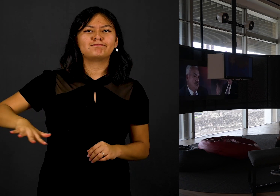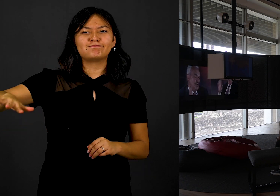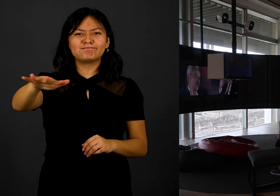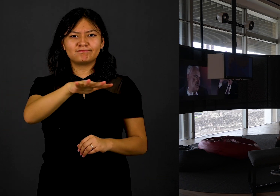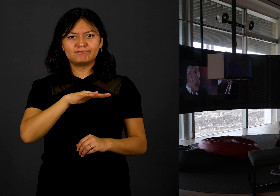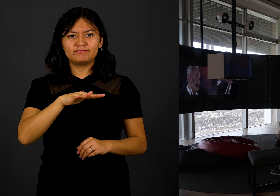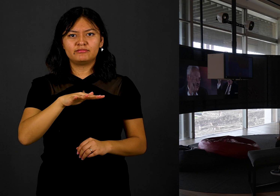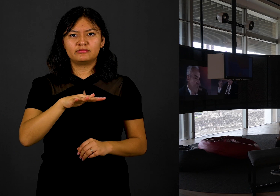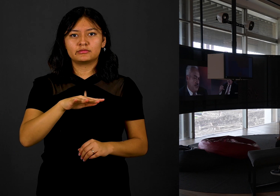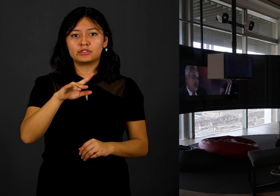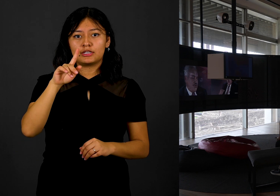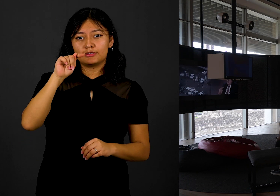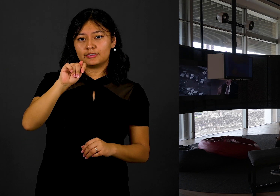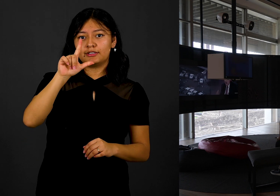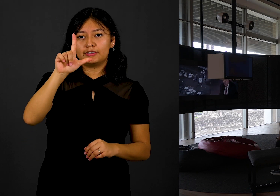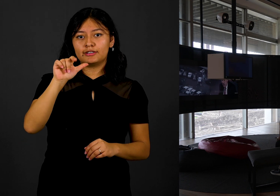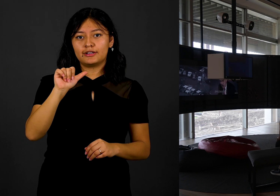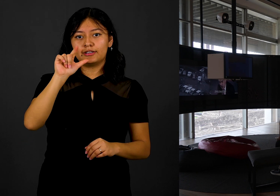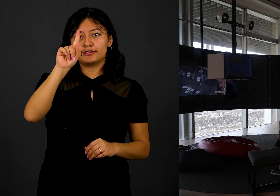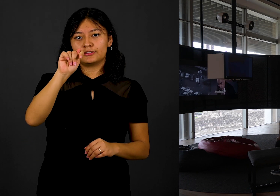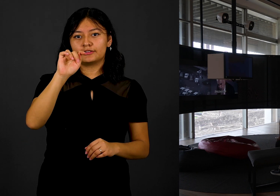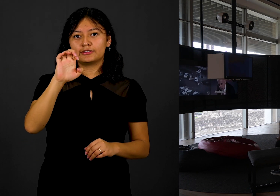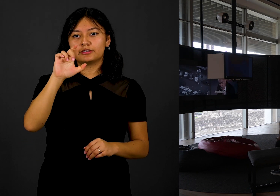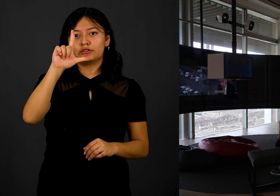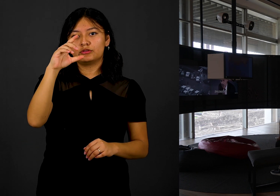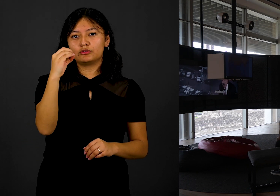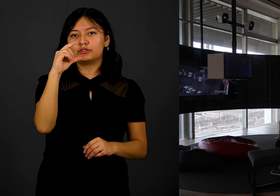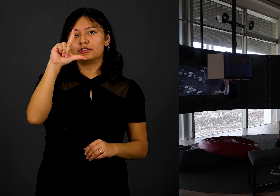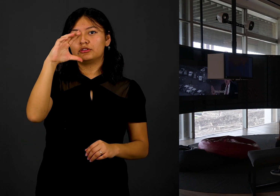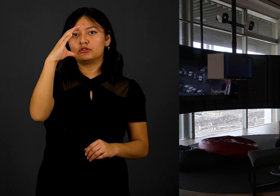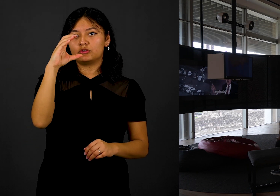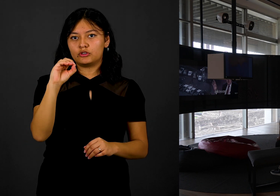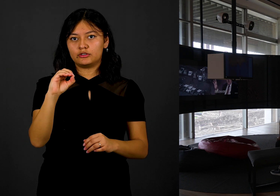plaza de Tlatelolco? Eso aprenderemos en este museo.